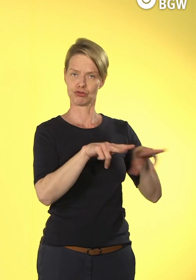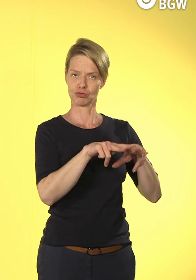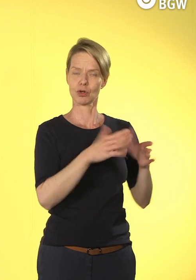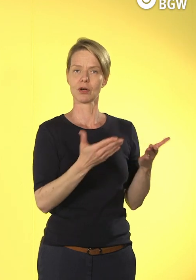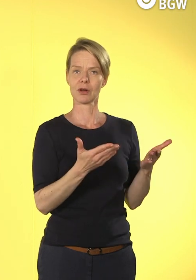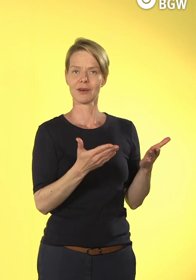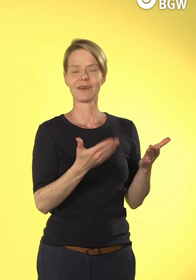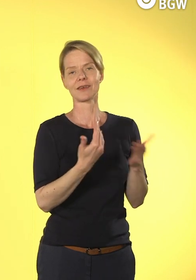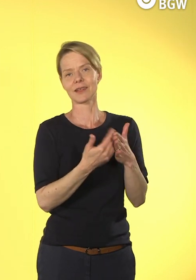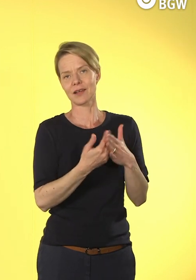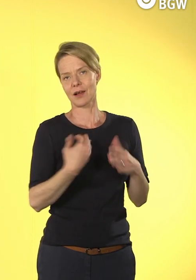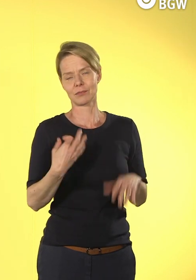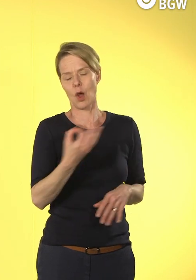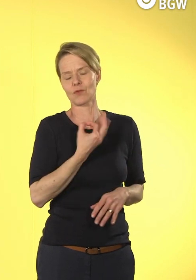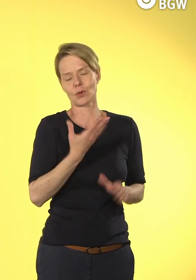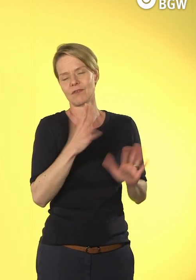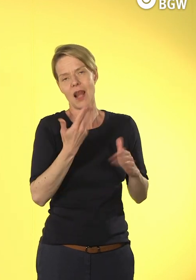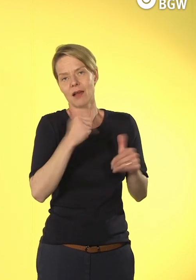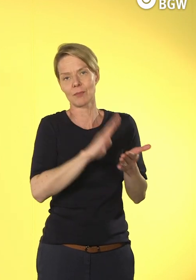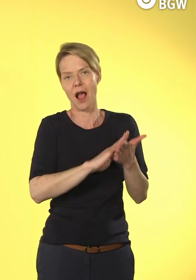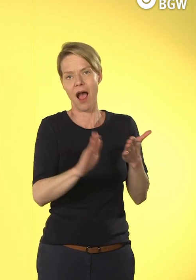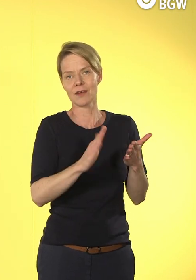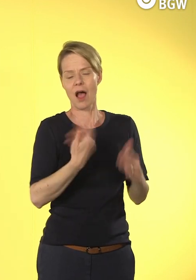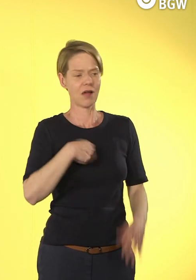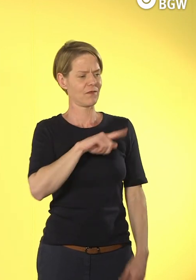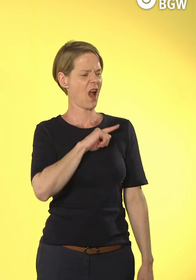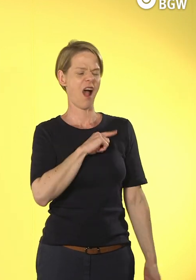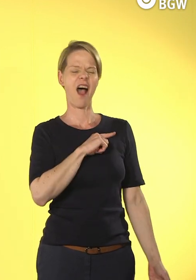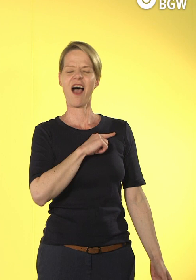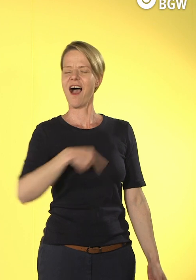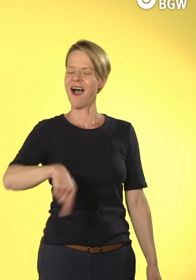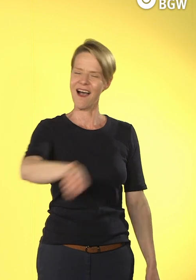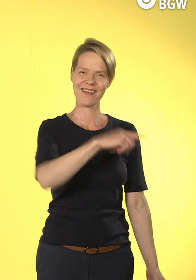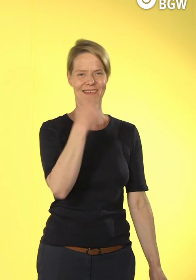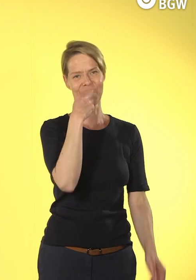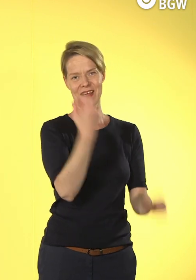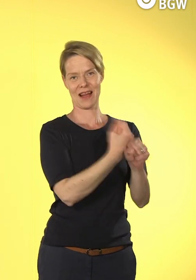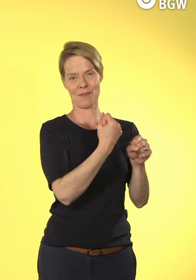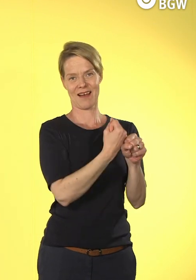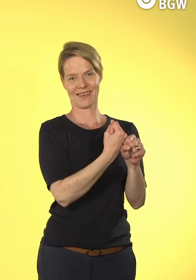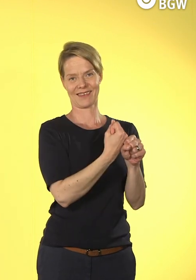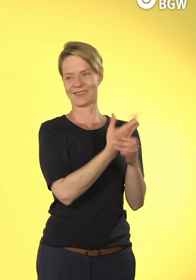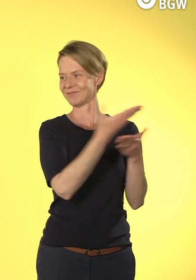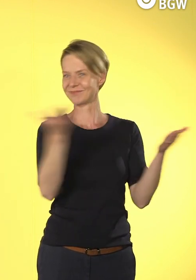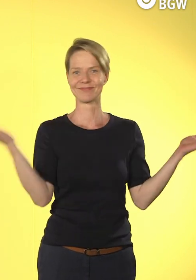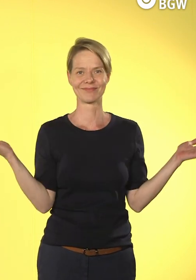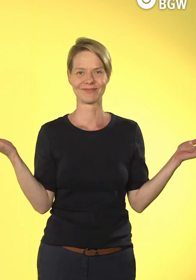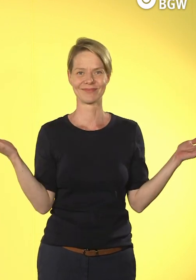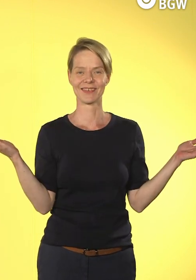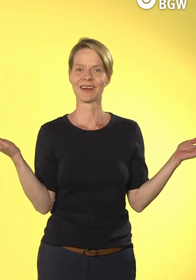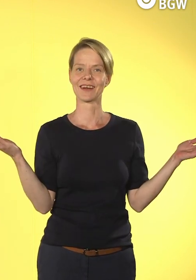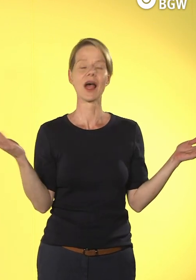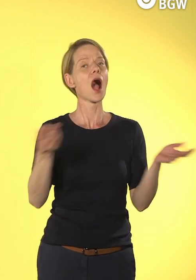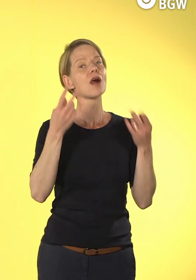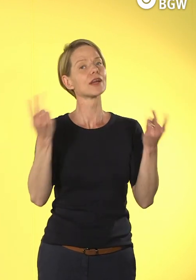uns ist keiner unfehlbar. Und jeder macht Fehler. Und die Frage ist, wie man damit umgeht. Also es braucht eine gute Fehlerkultur,